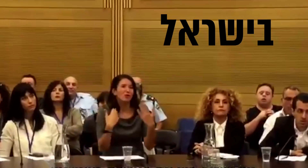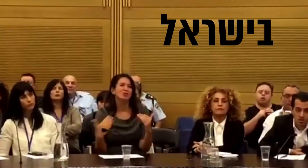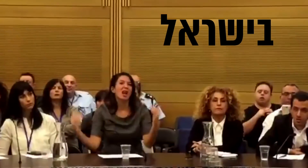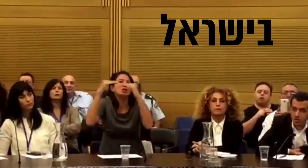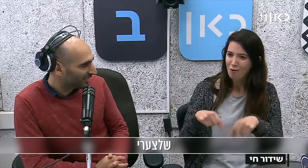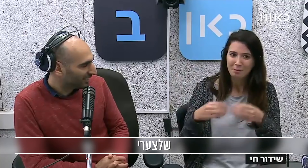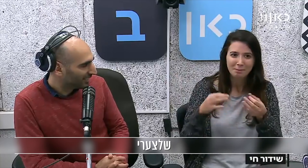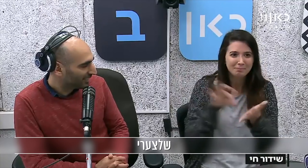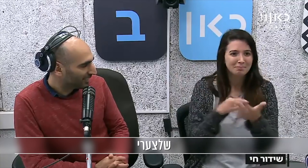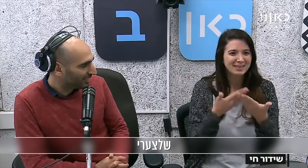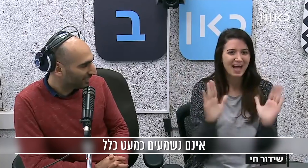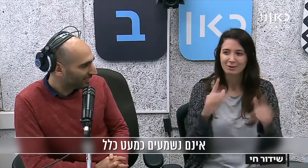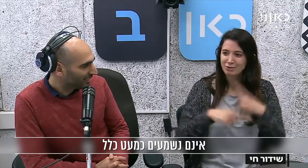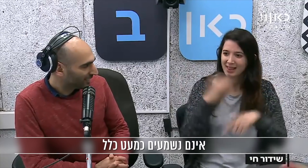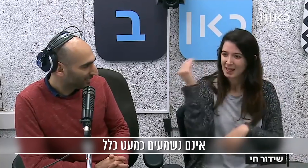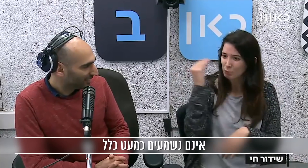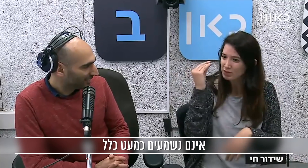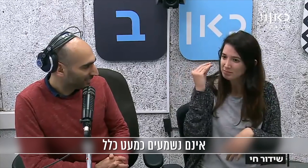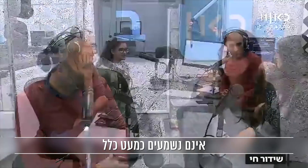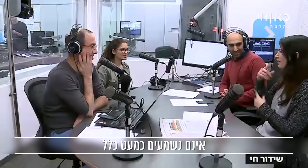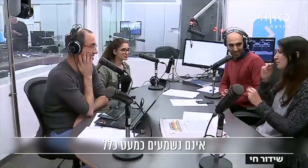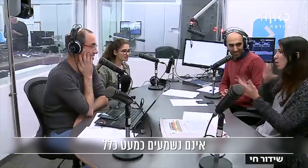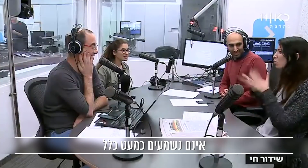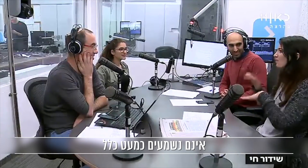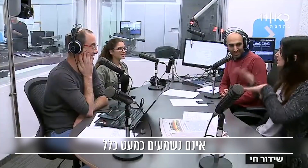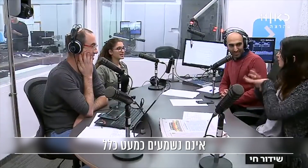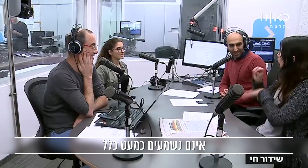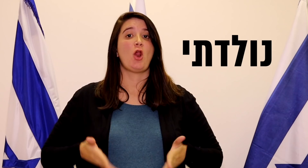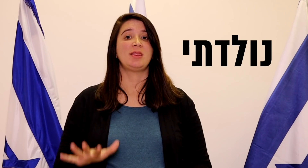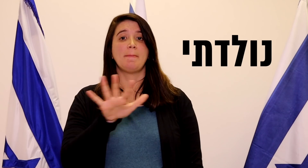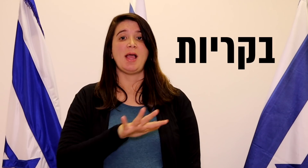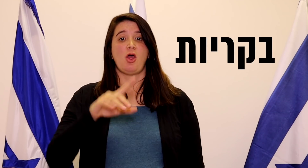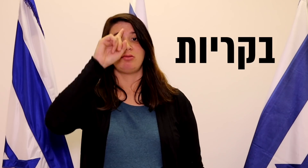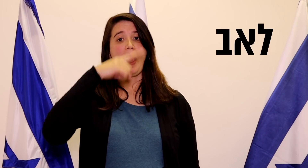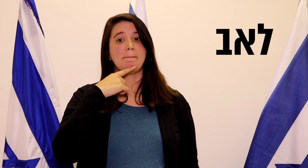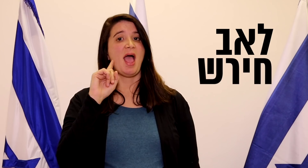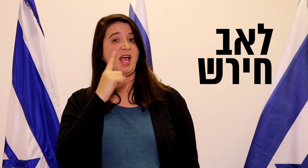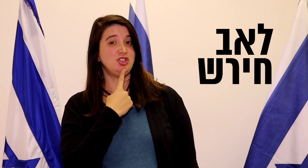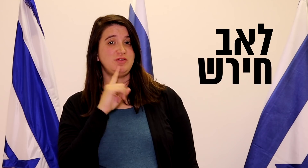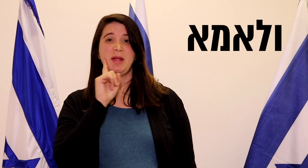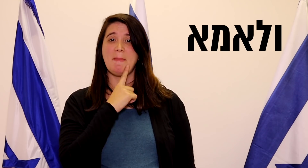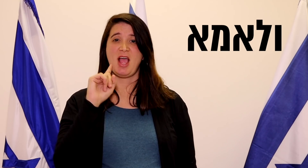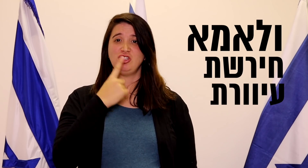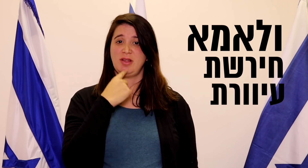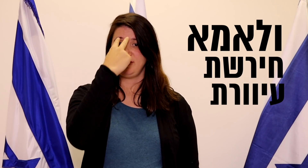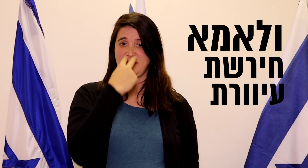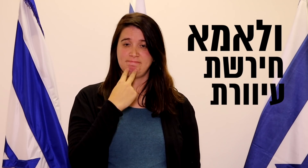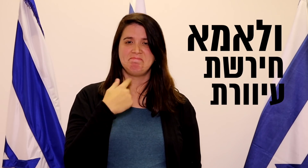בישראל שלצערי איננו שמיים כמעט כלל נולדתי בקריות לאב חירש ולאמא חירשת עיוורת